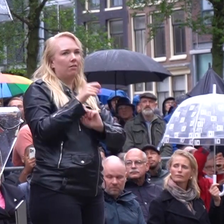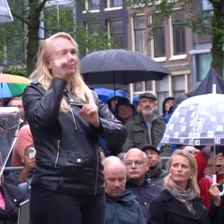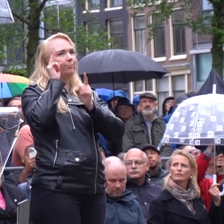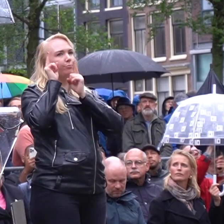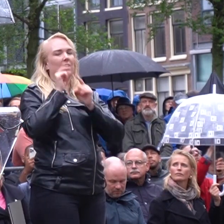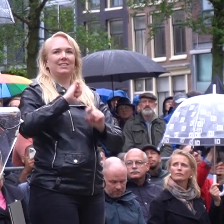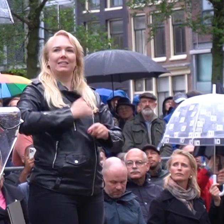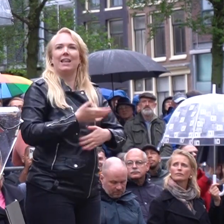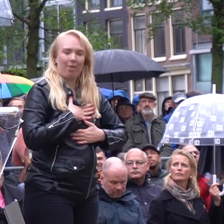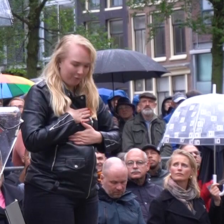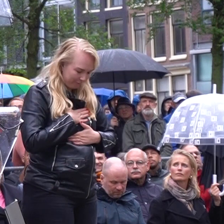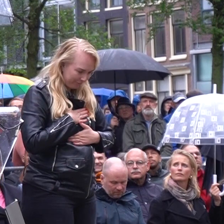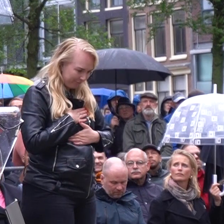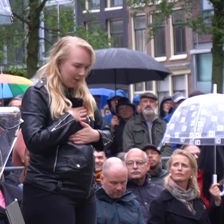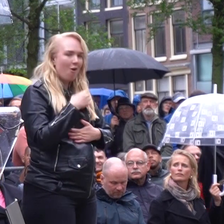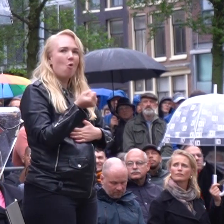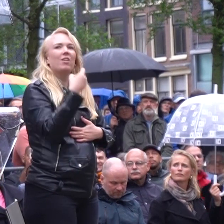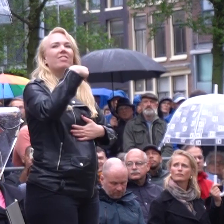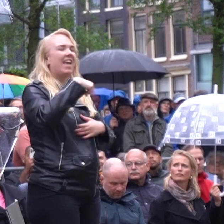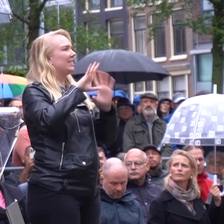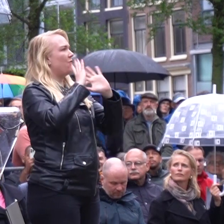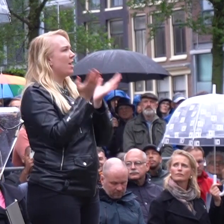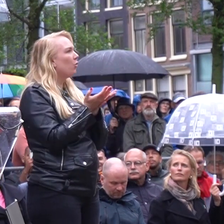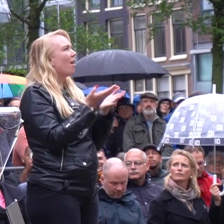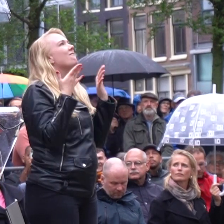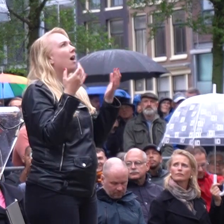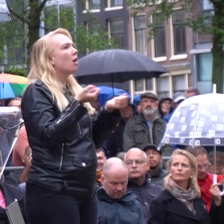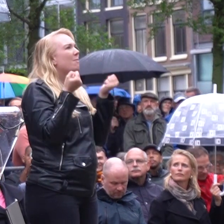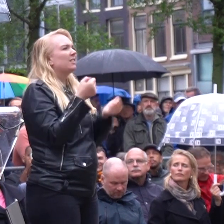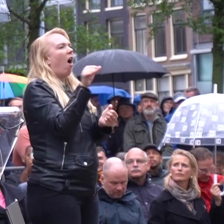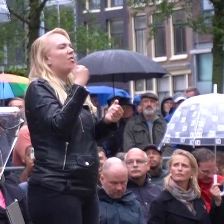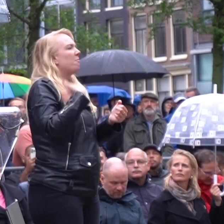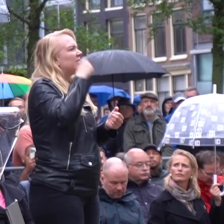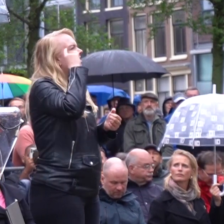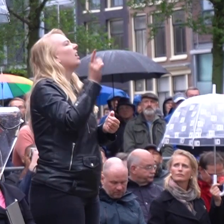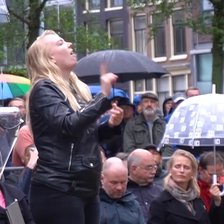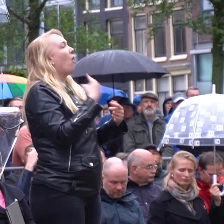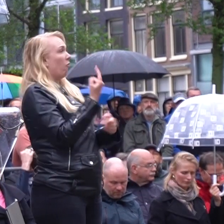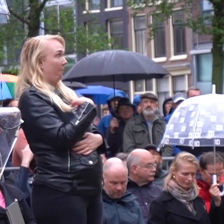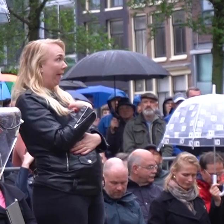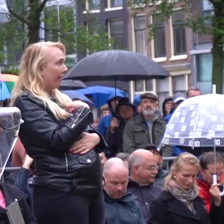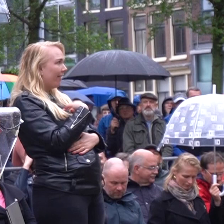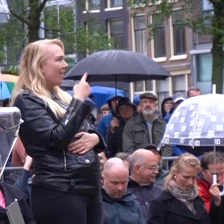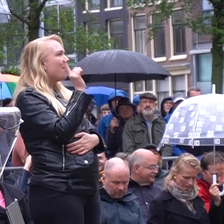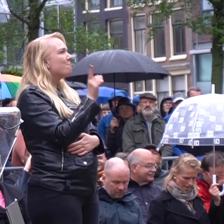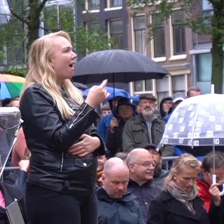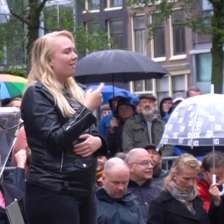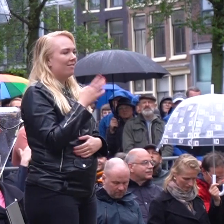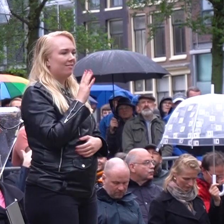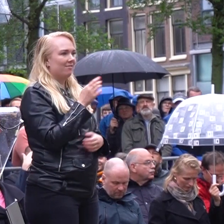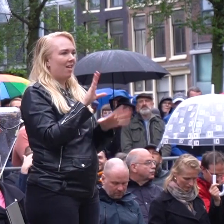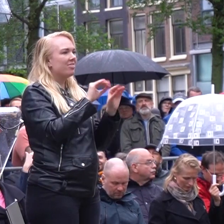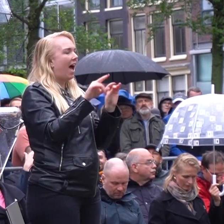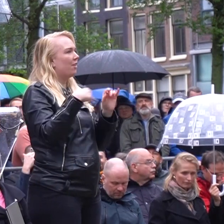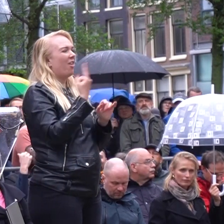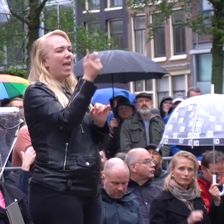zichzelf. Want op deze wereld zijn we heel vaak bezig met wat andere mensen van ons denken. Maar de daden van één persoon spreekt